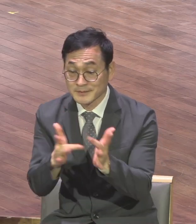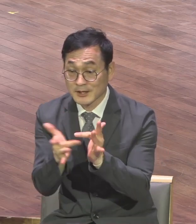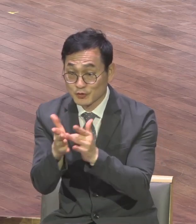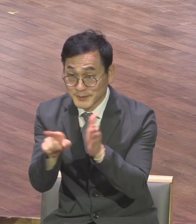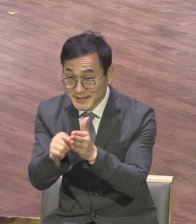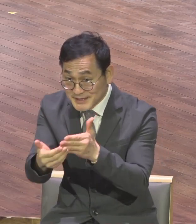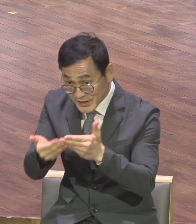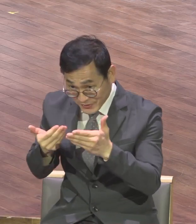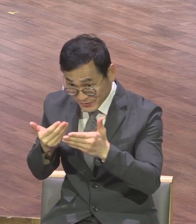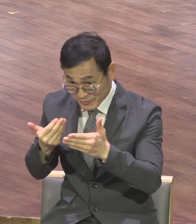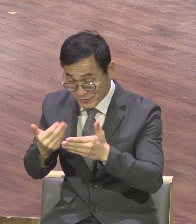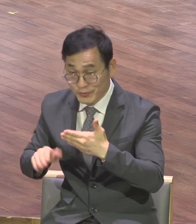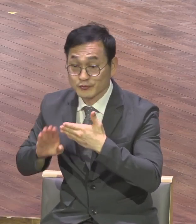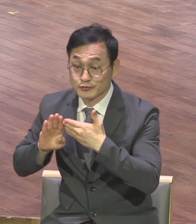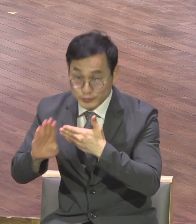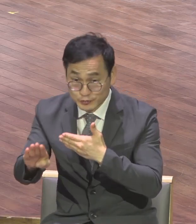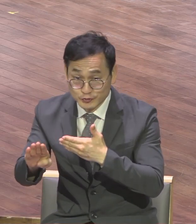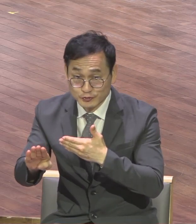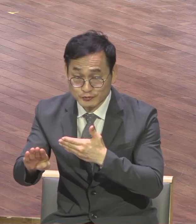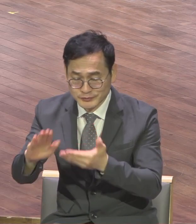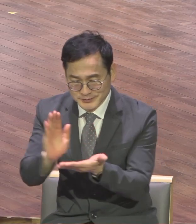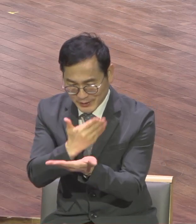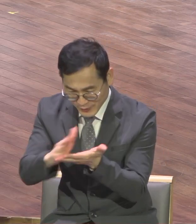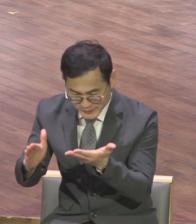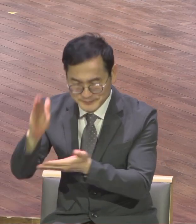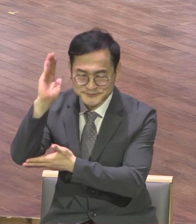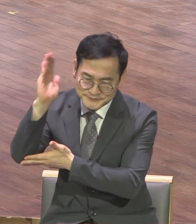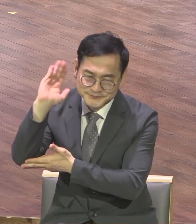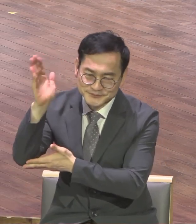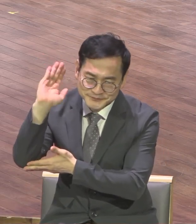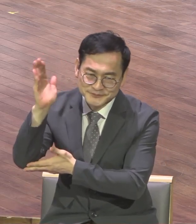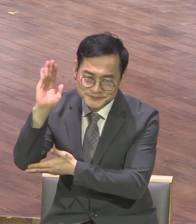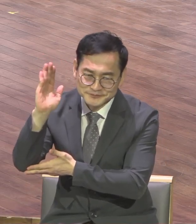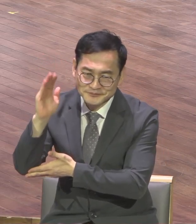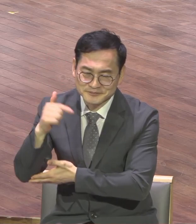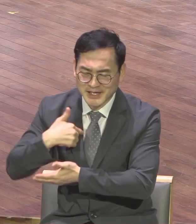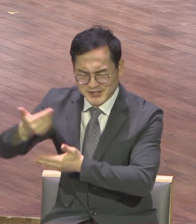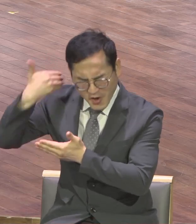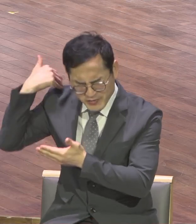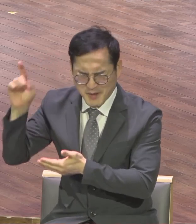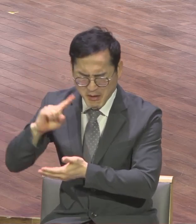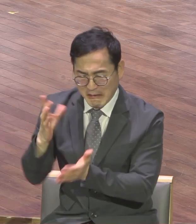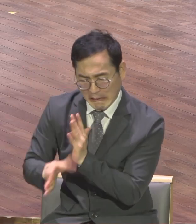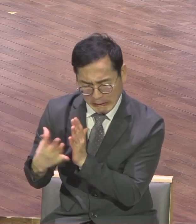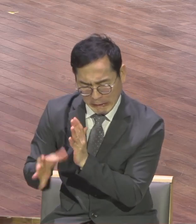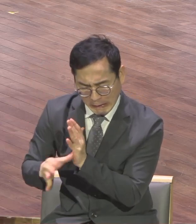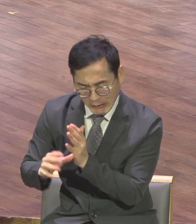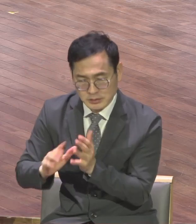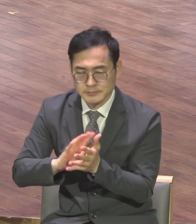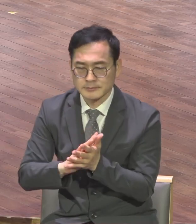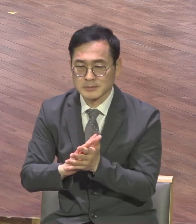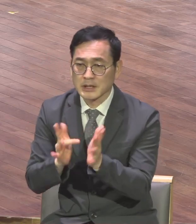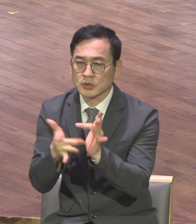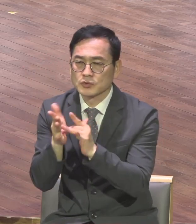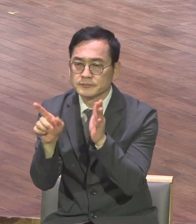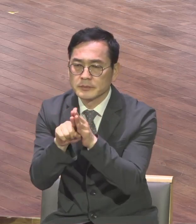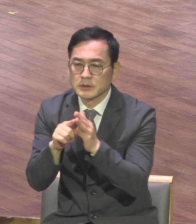예수고 난 후 이걸 딱 나누어서 간정하면 돼요 나의 변화된 사람 왜 전도 간정 못하냐